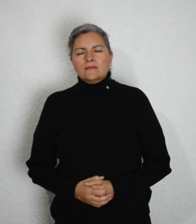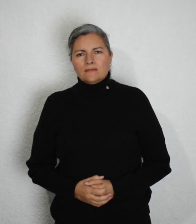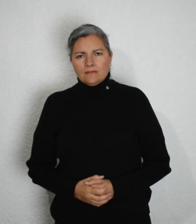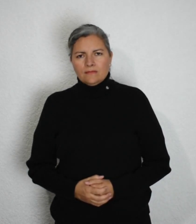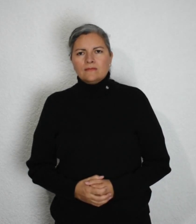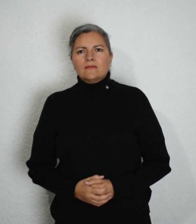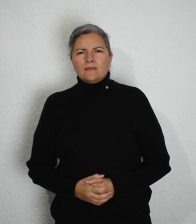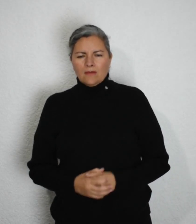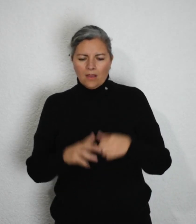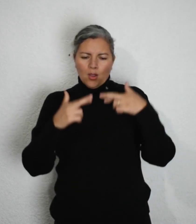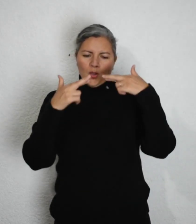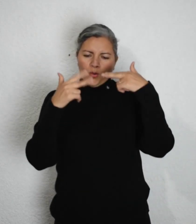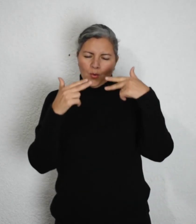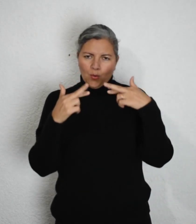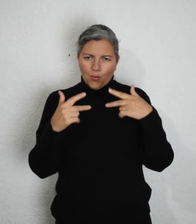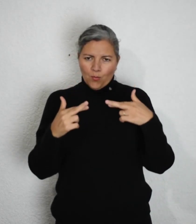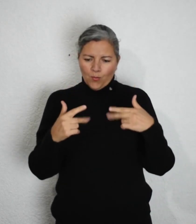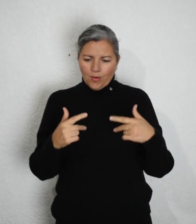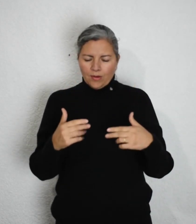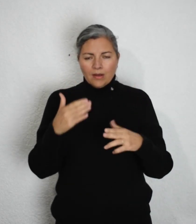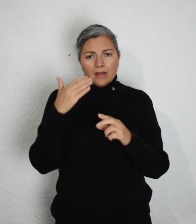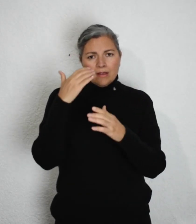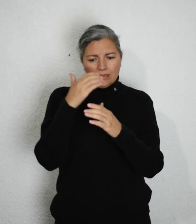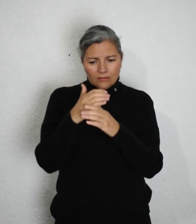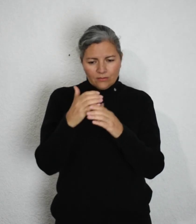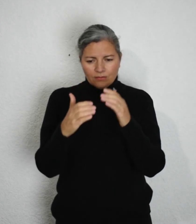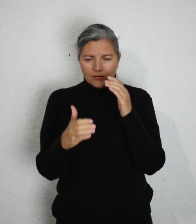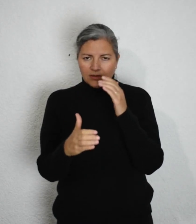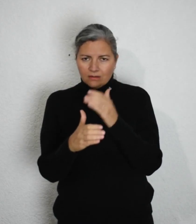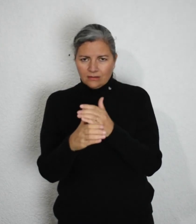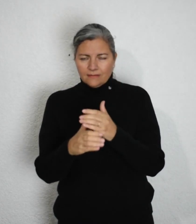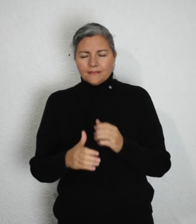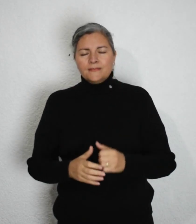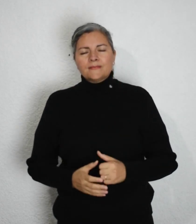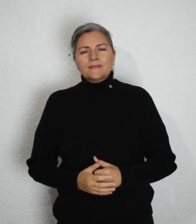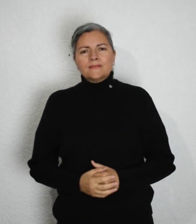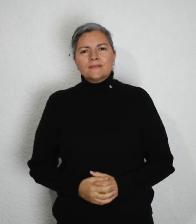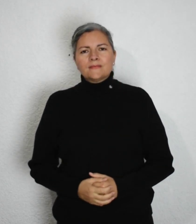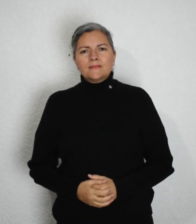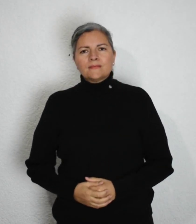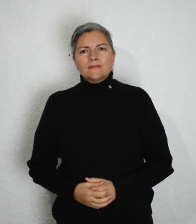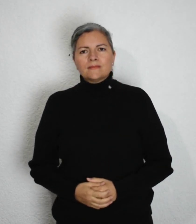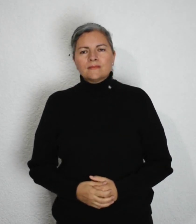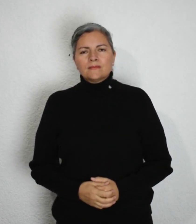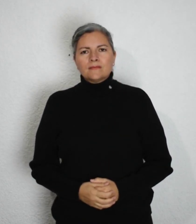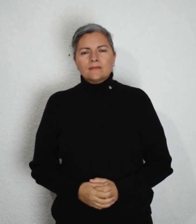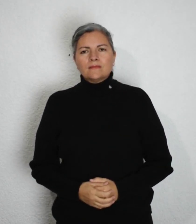azotar la puerta,